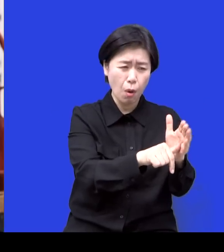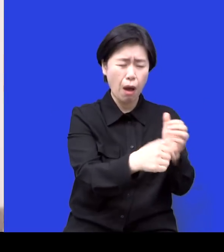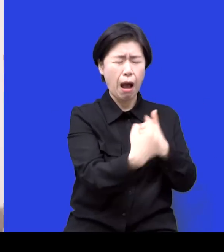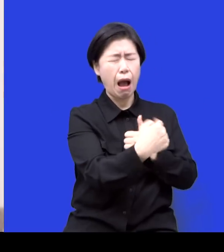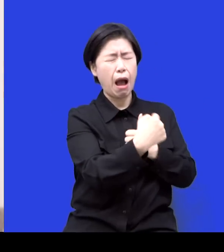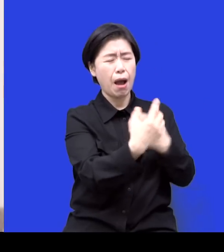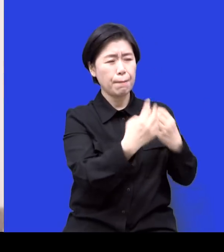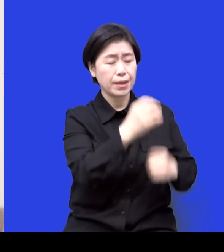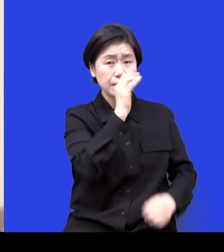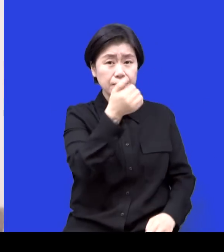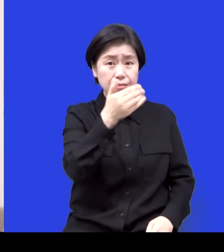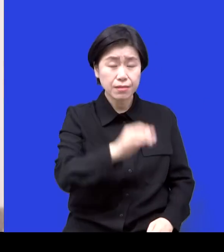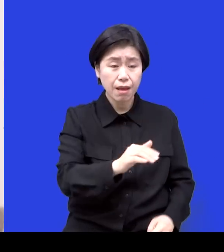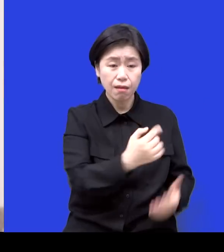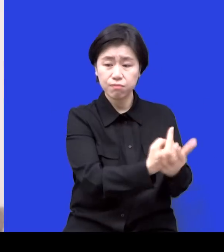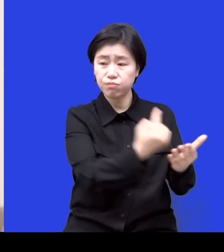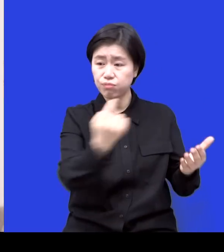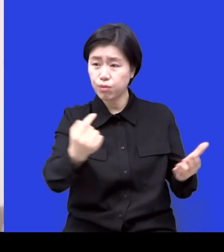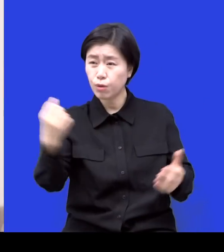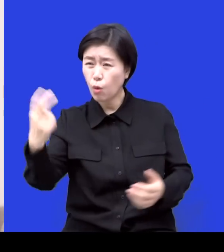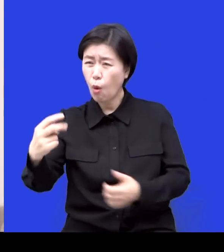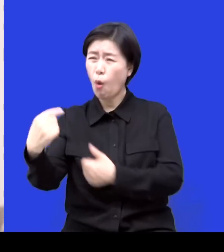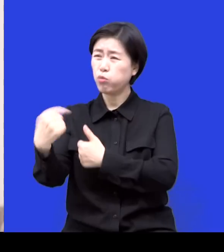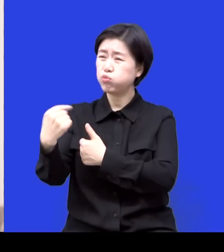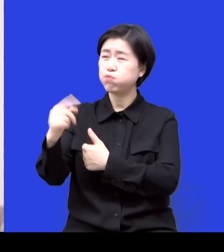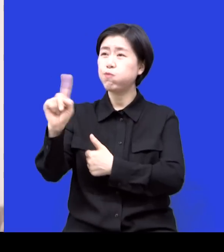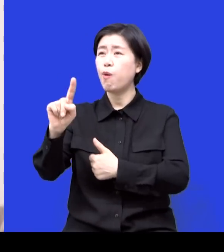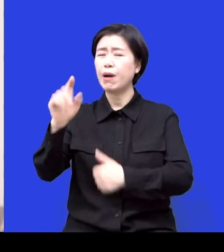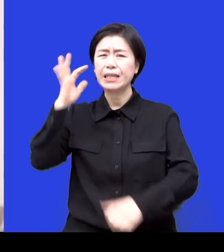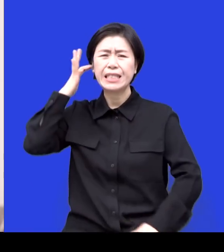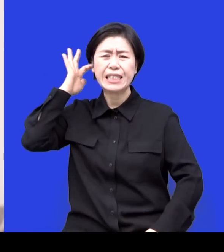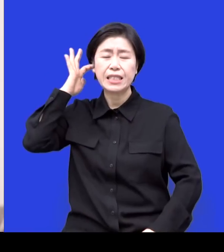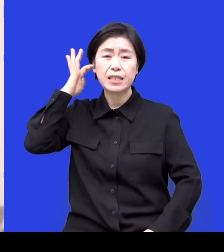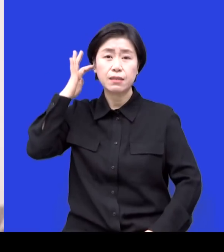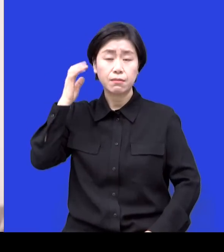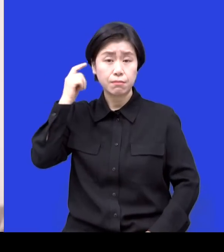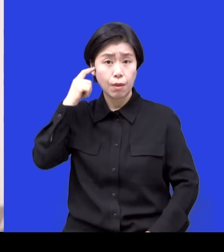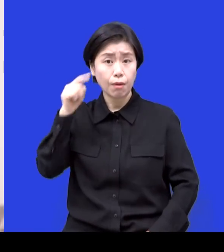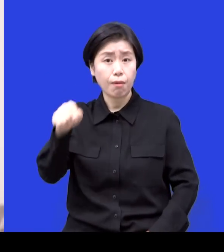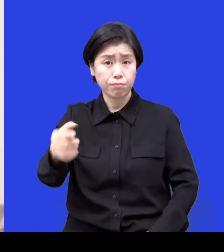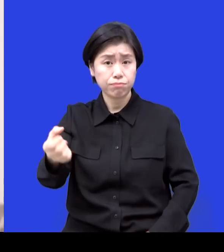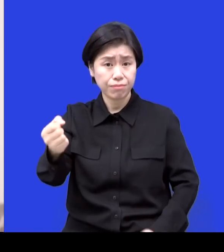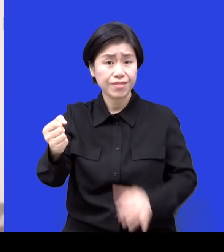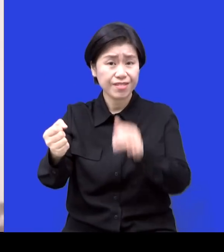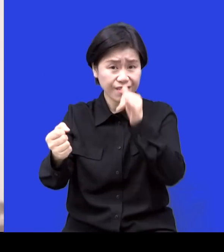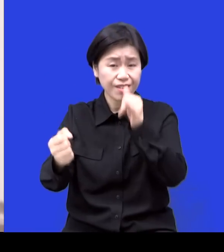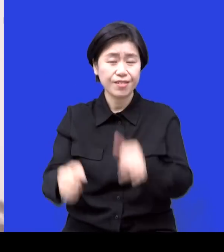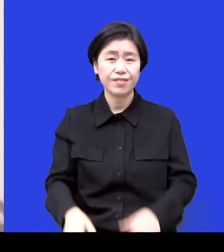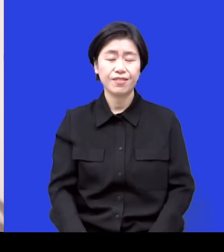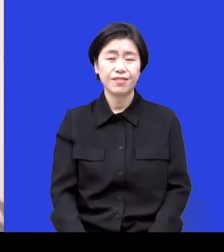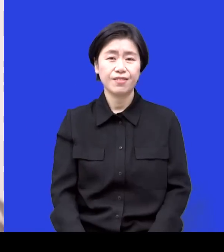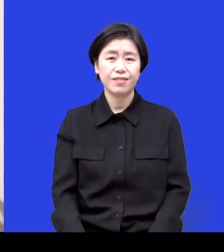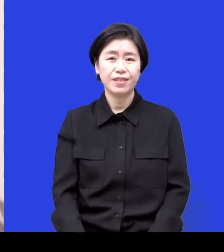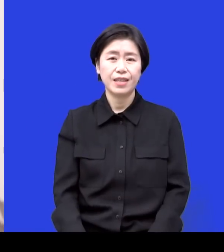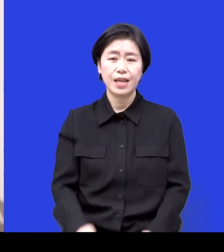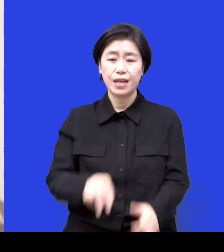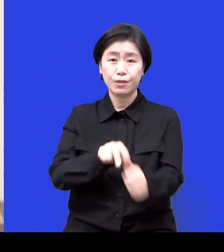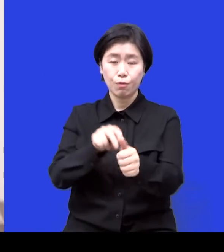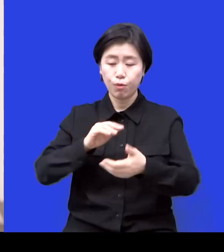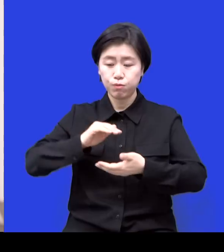조언을 하려다 보면 그런 케이스도 있고 필요하긴 한데 그것도 이제 때에 맞춰서 잘해야